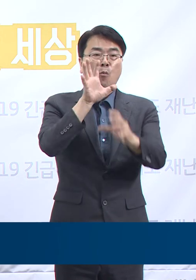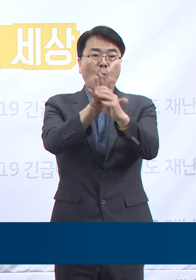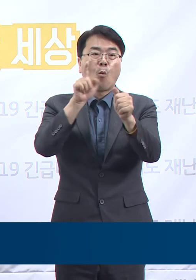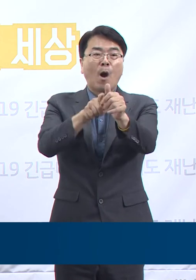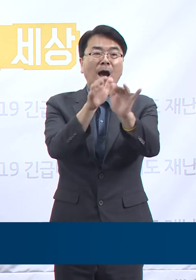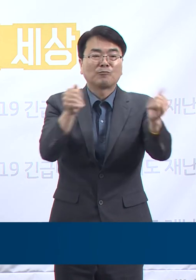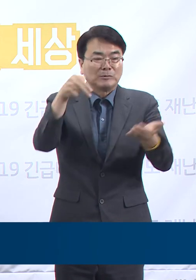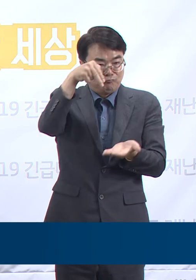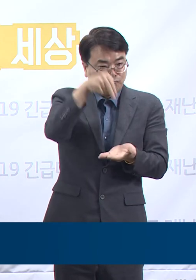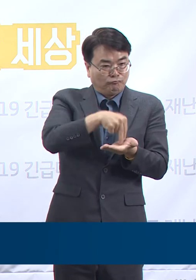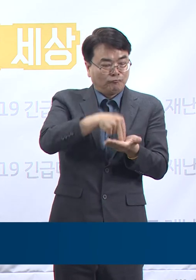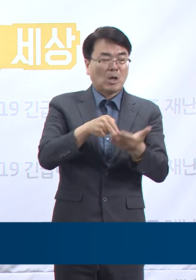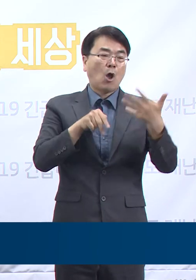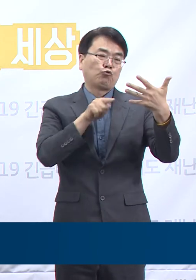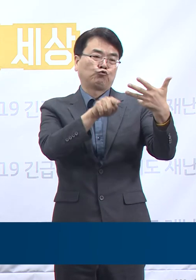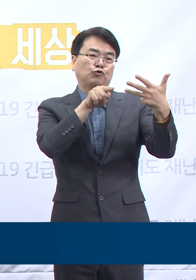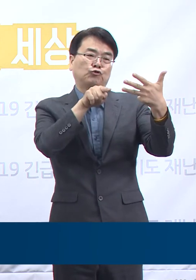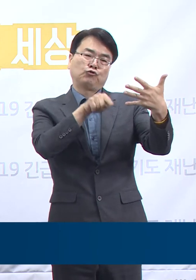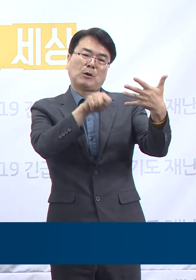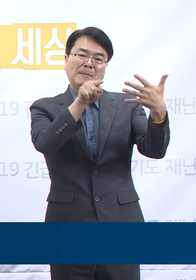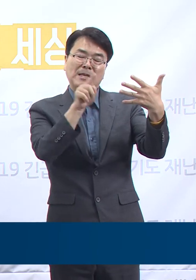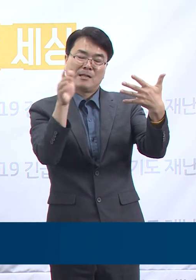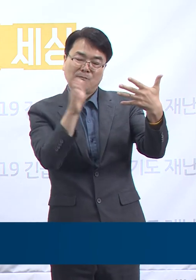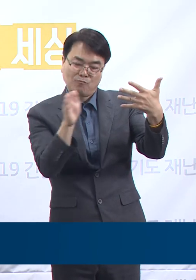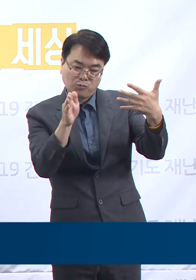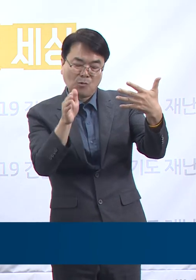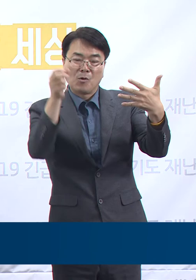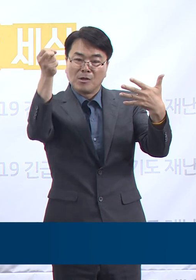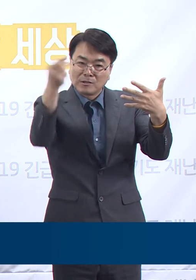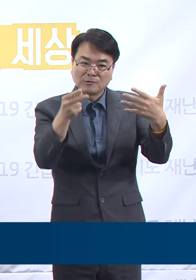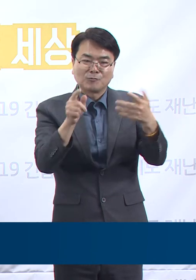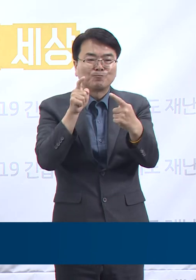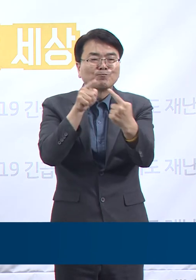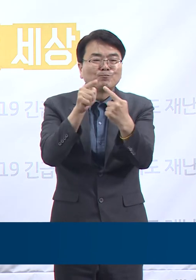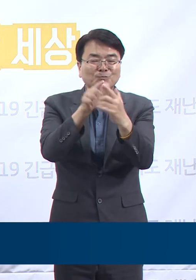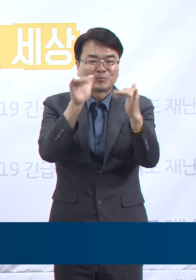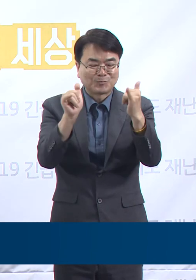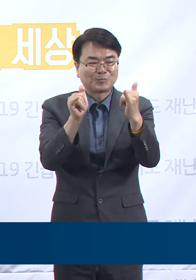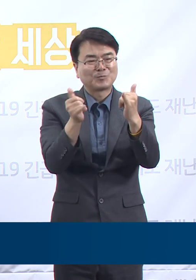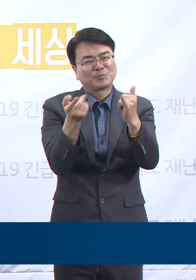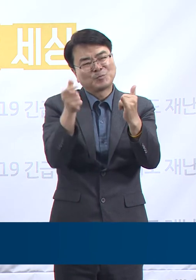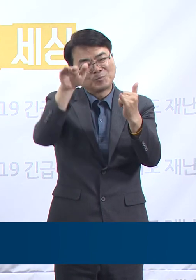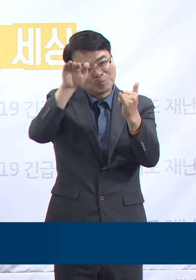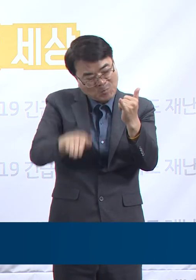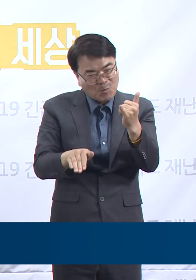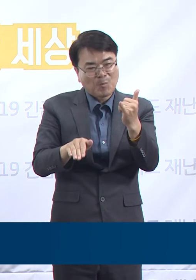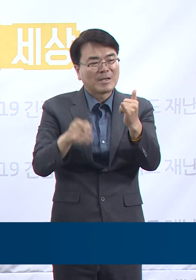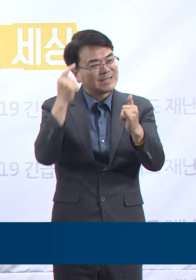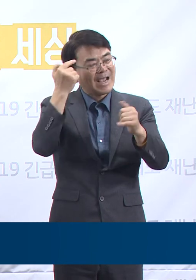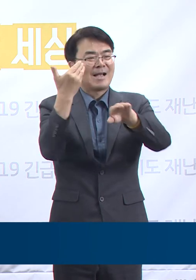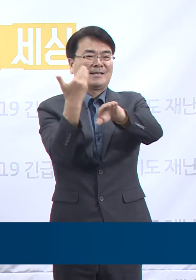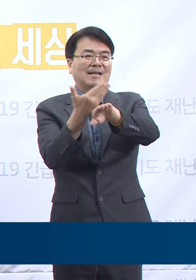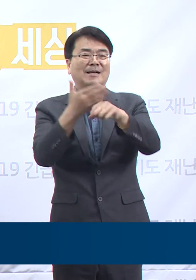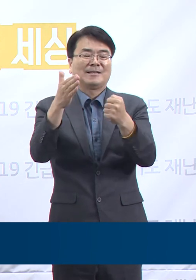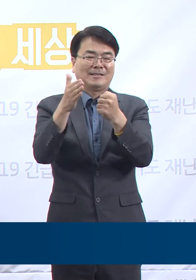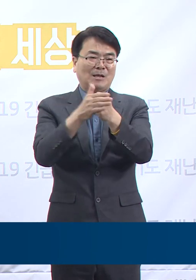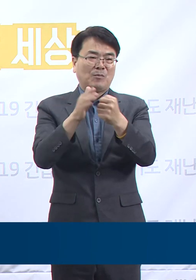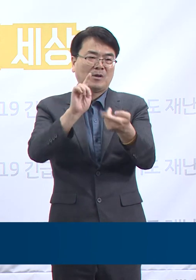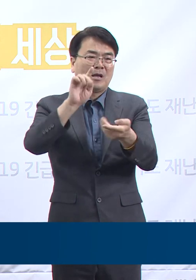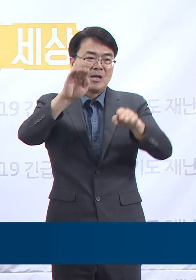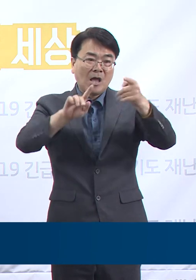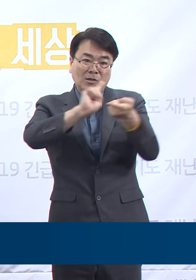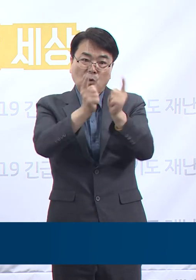.1%, 접촉자의 18.1%만이 그렇다라고 답해서 각각 21.6